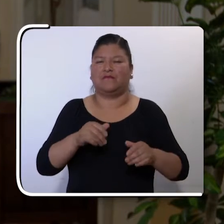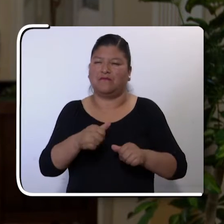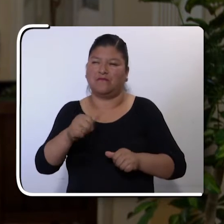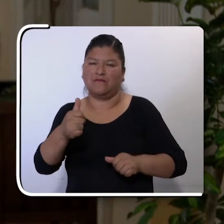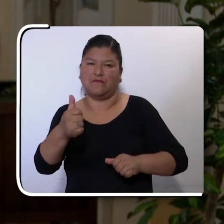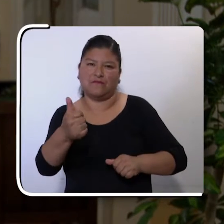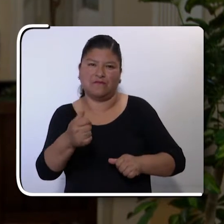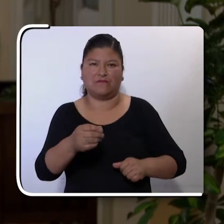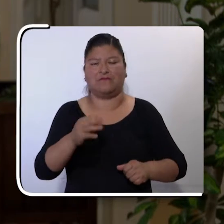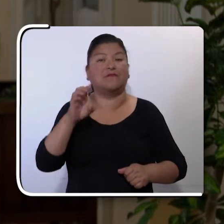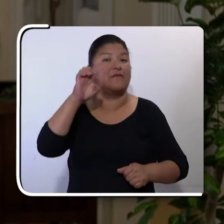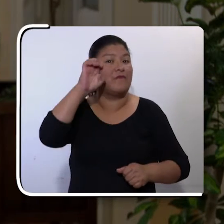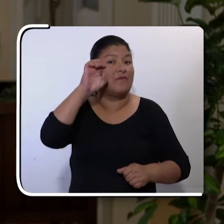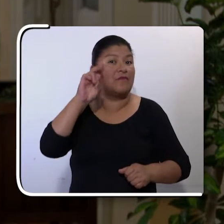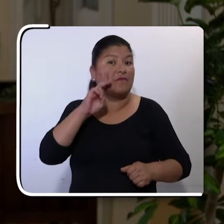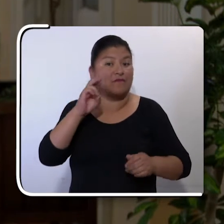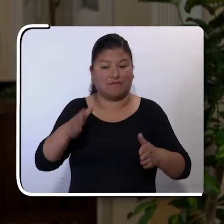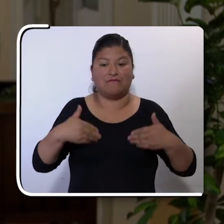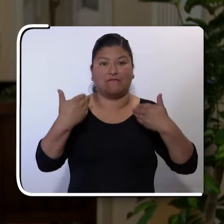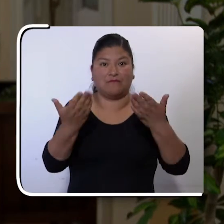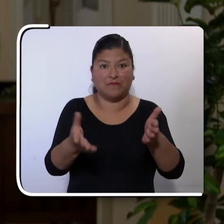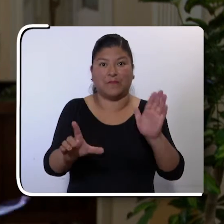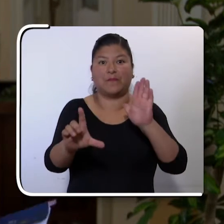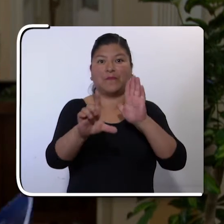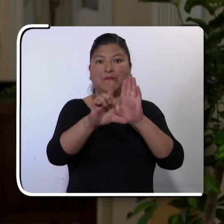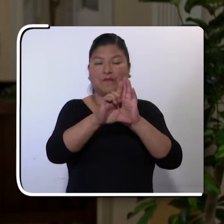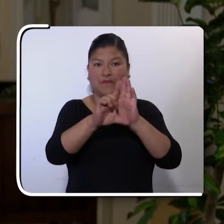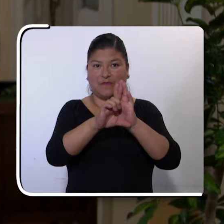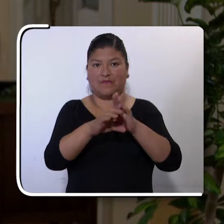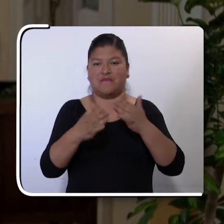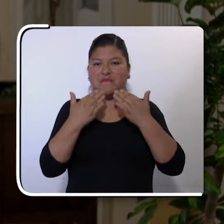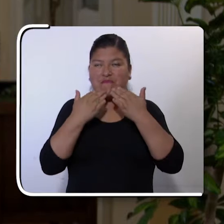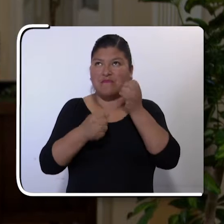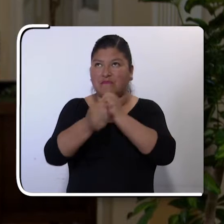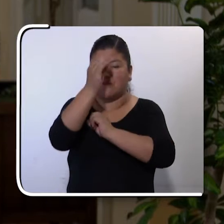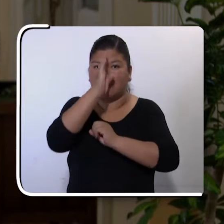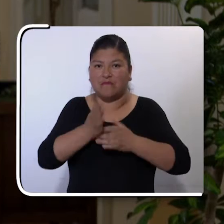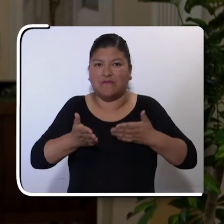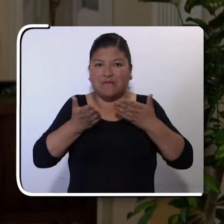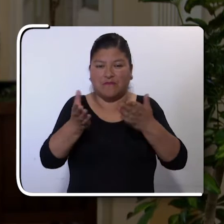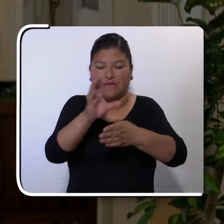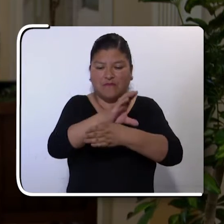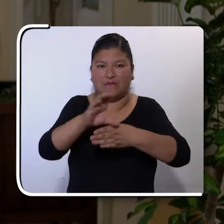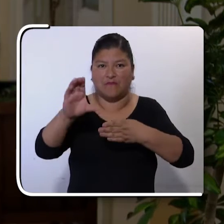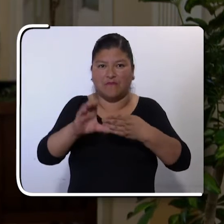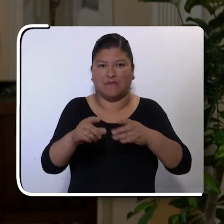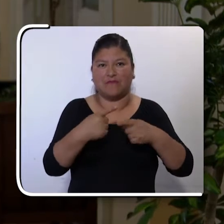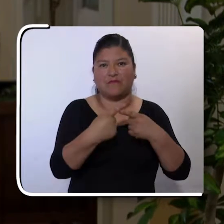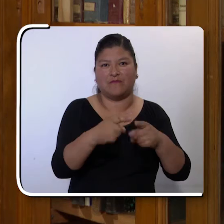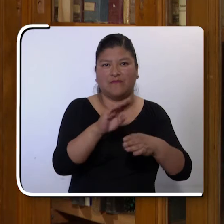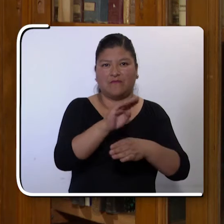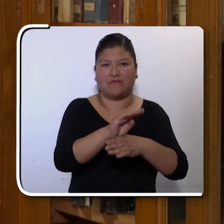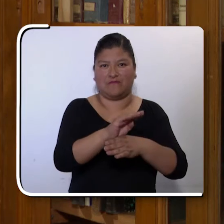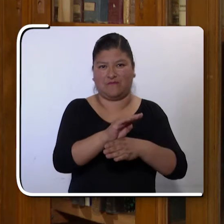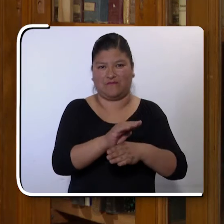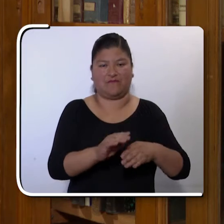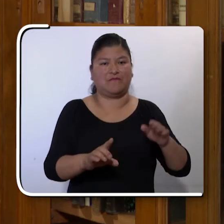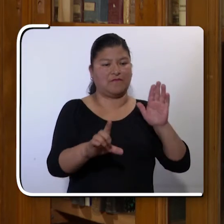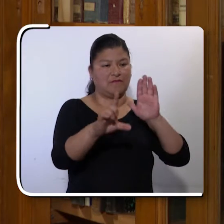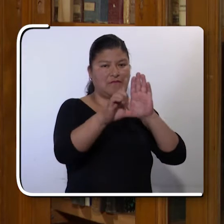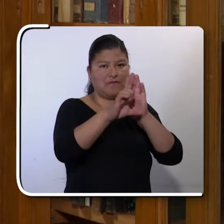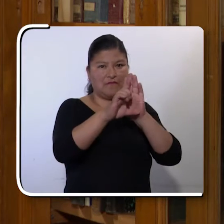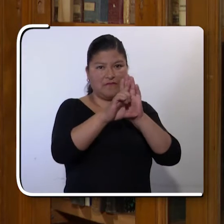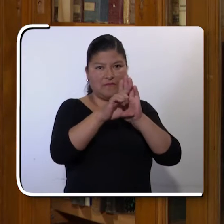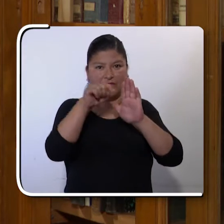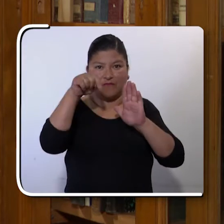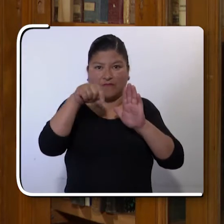Es por eso que nuestro hermano presidente ha priorizado esta ley y bueno, gracias a Dios en estos días se está dando cumplimiento de los diferentes ministerios. La ley en